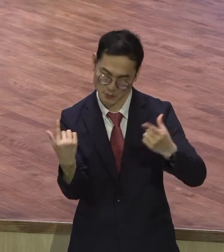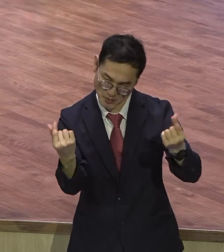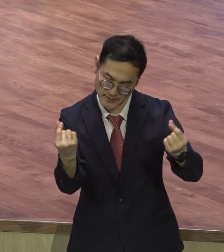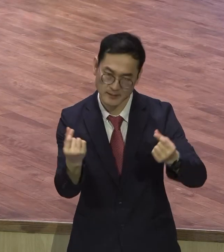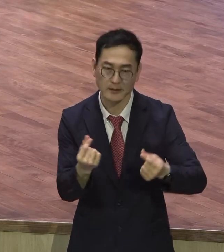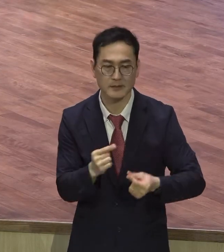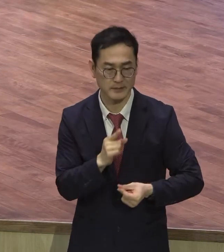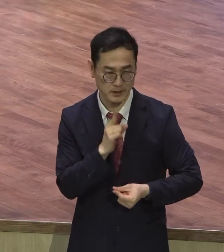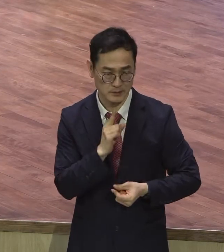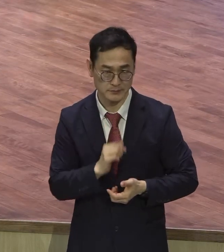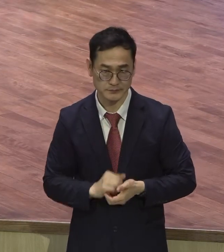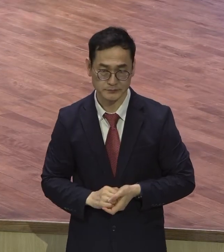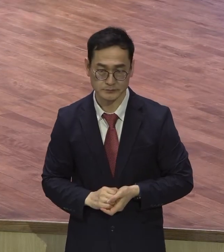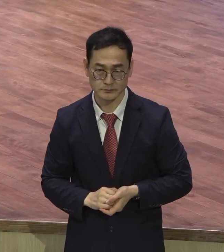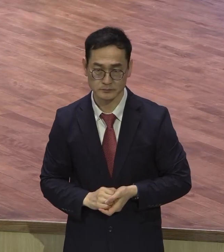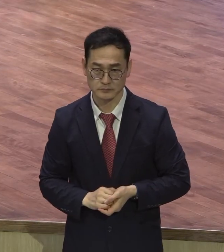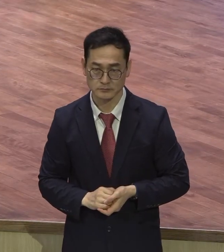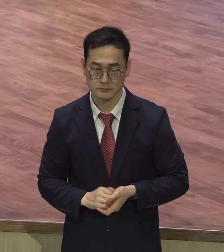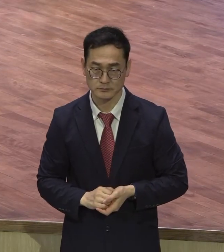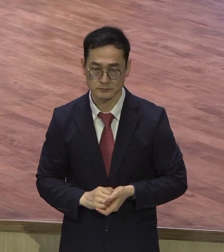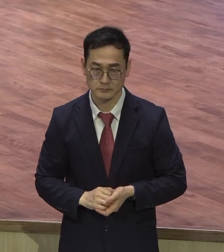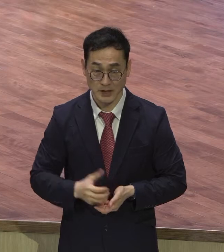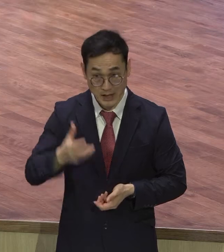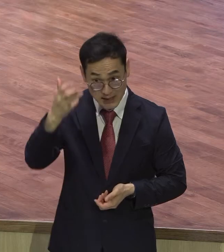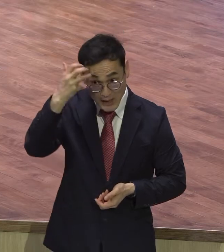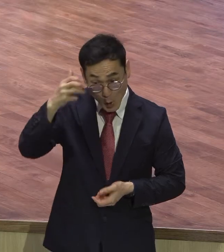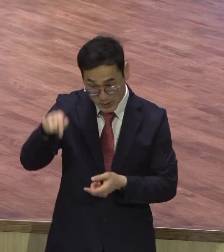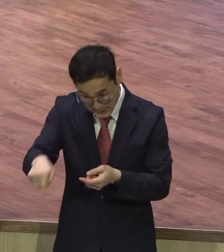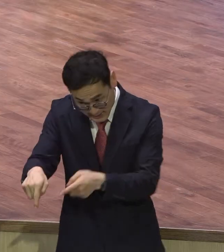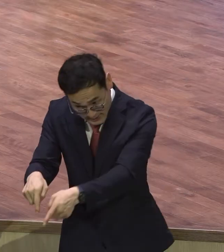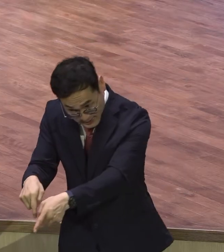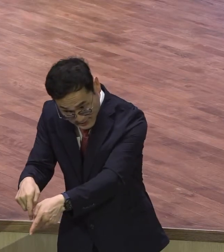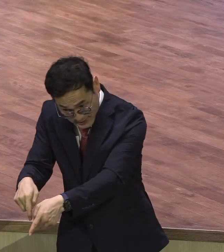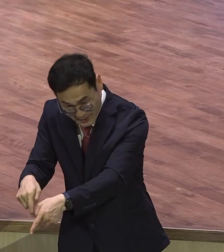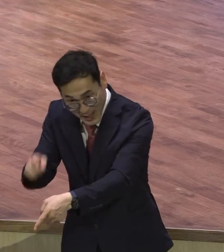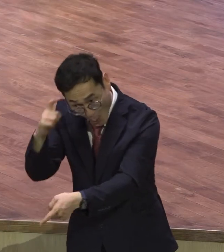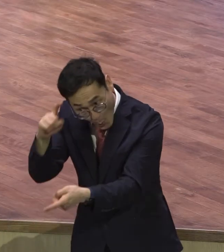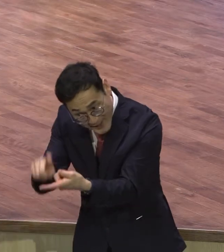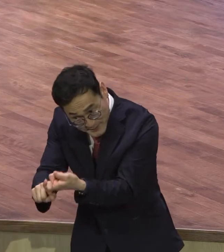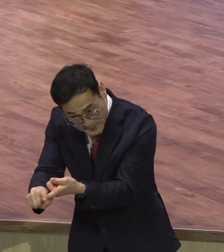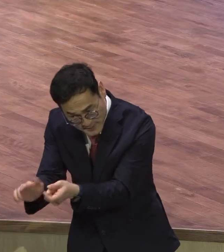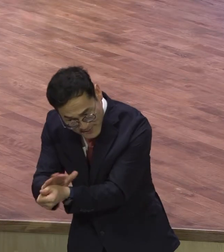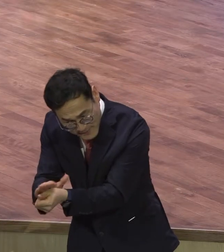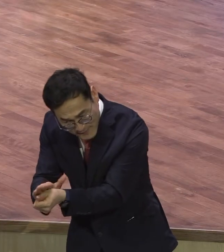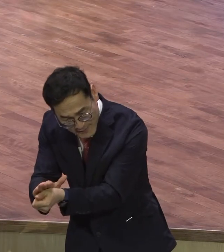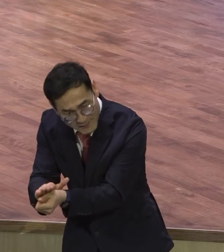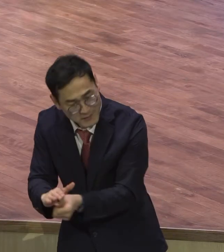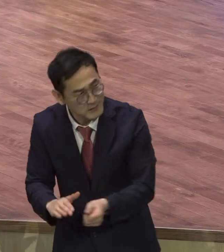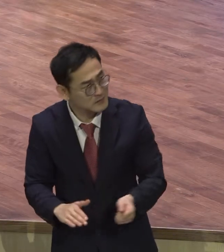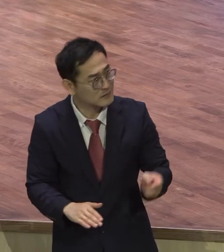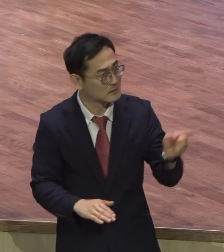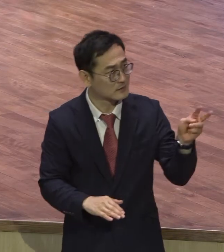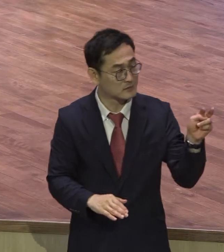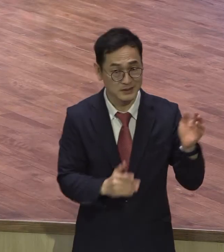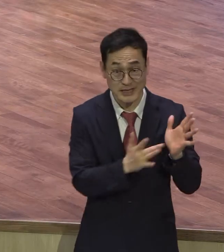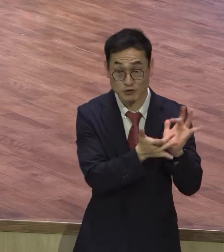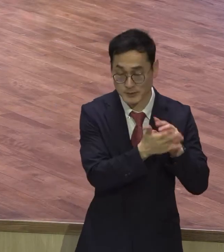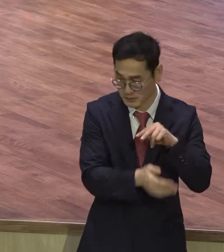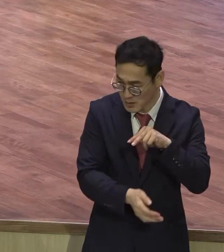그 영혼에 대한 관심이 하나님의 감동심인 겁니다. 예수님께 사역하시면서 늘 보여줬던 것이